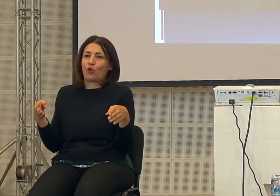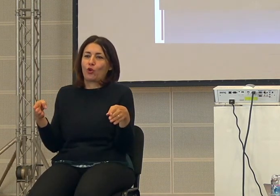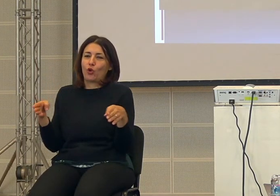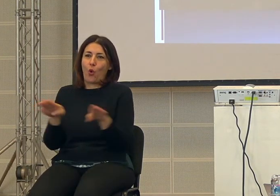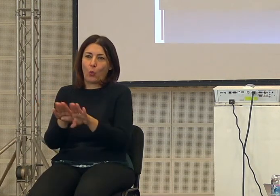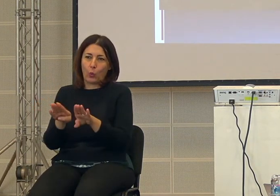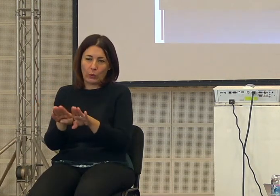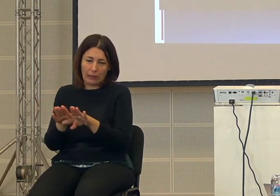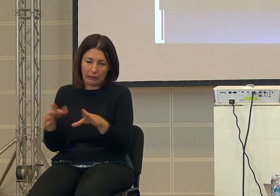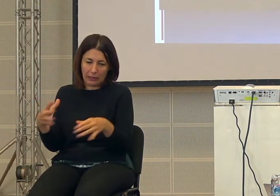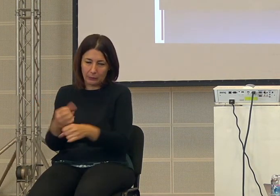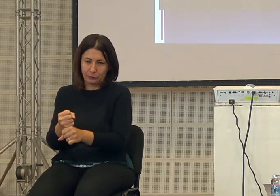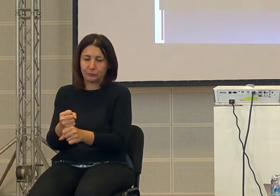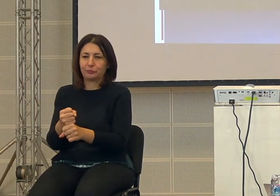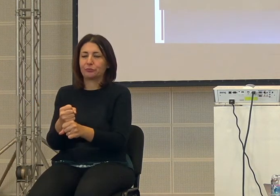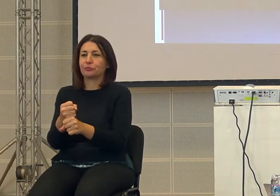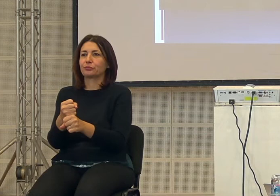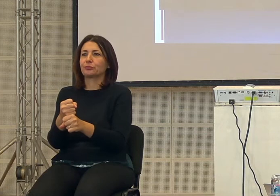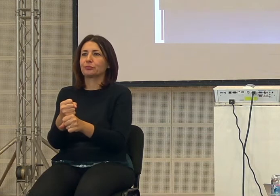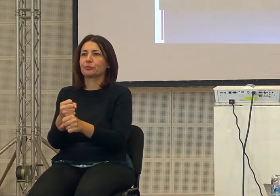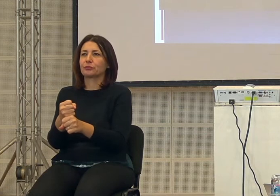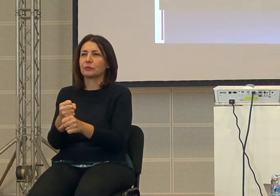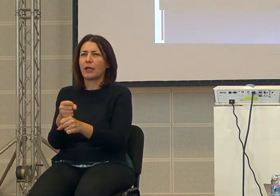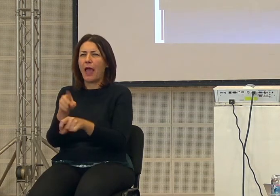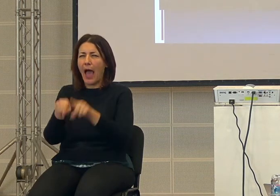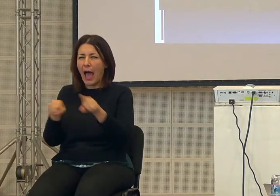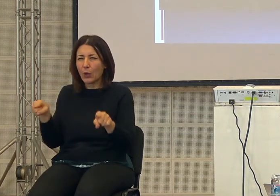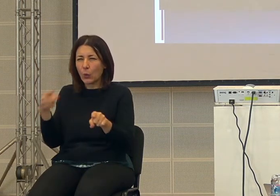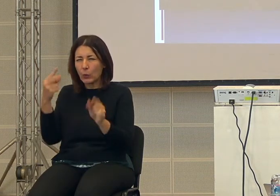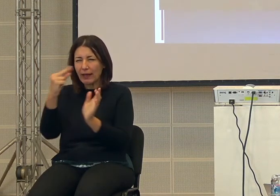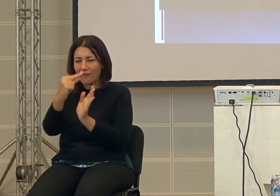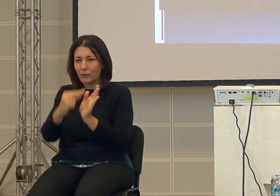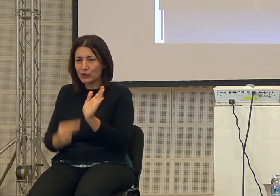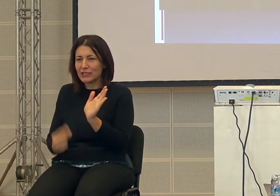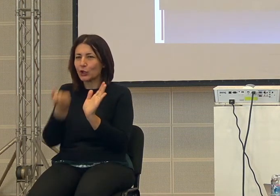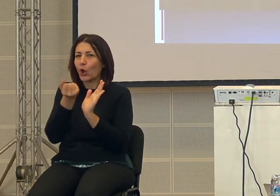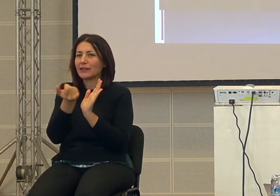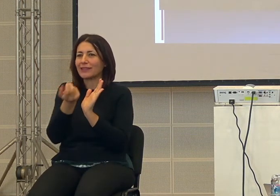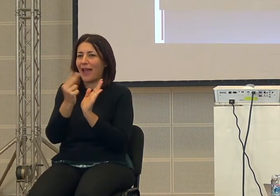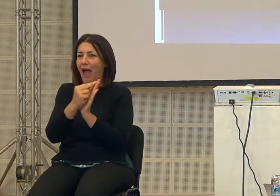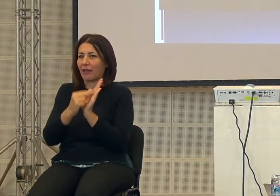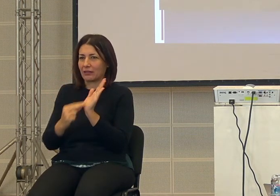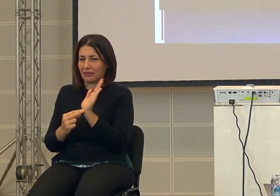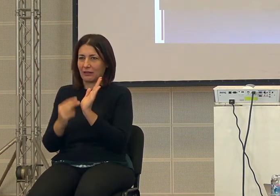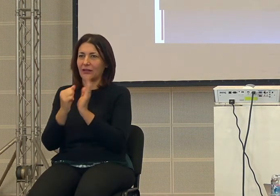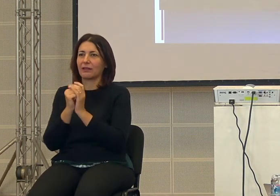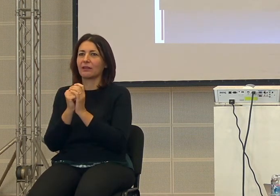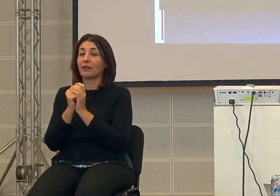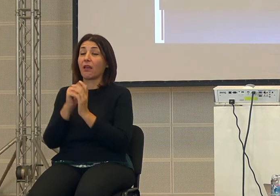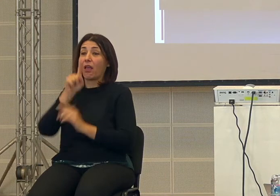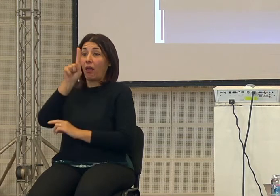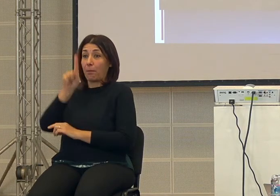questa c'erano alcuni dati che mi ero segnato diciamo dal